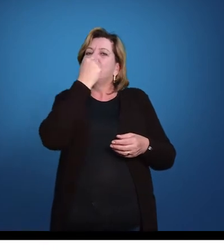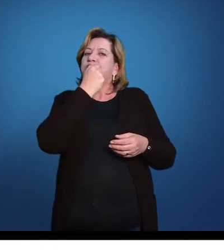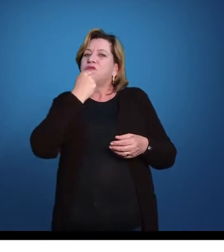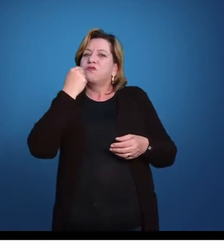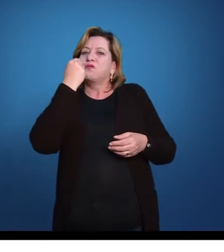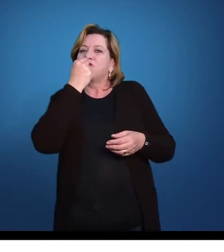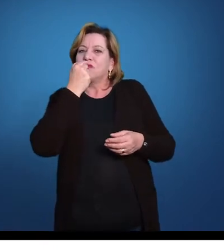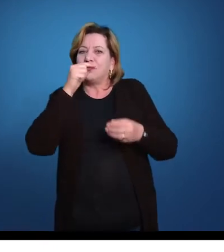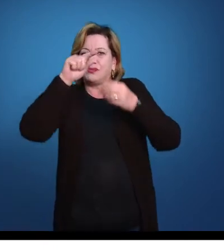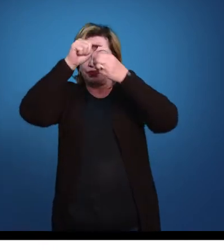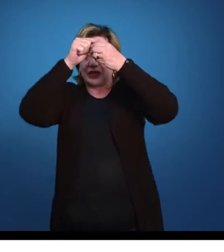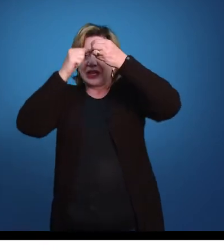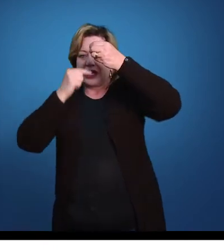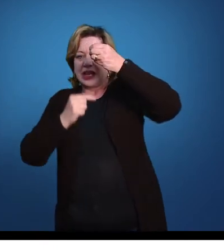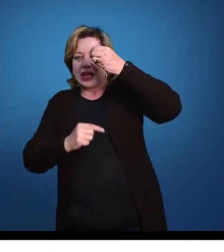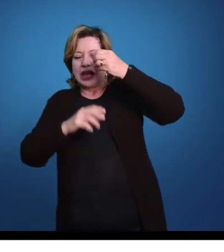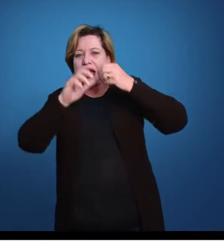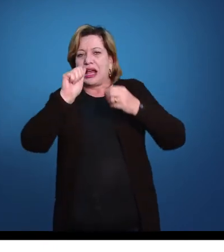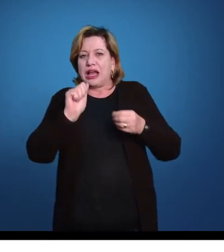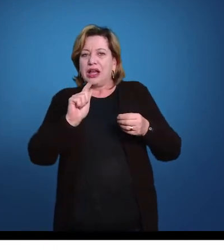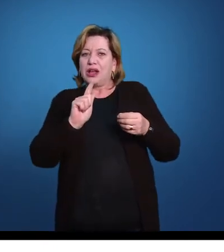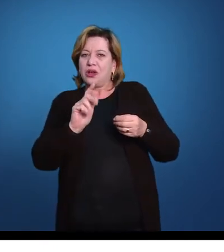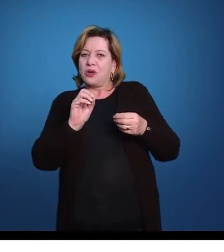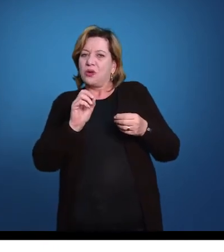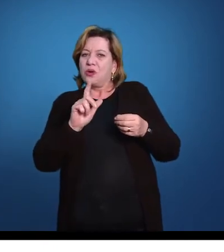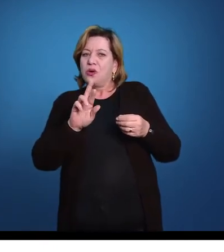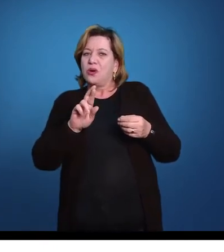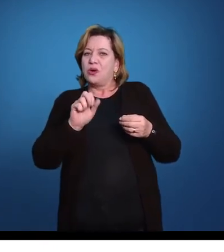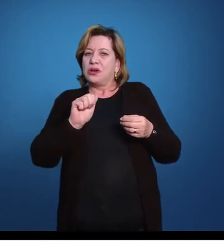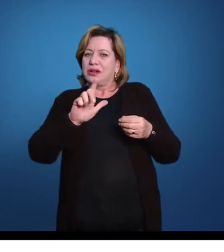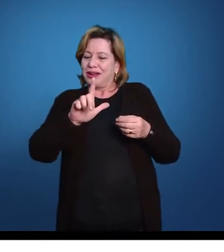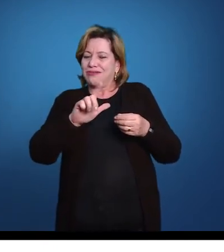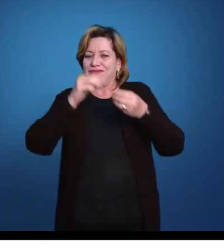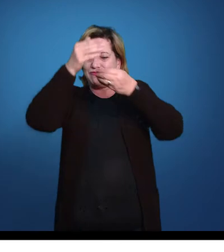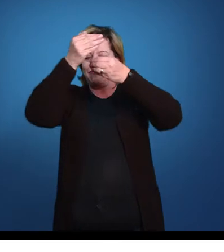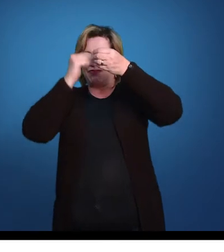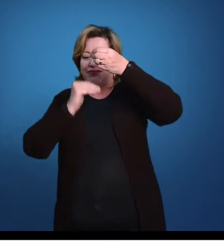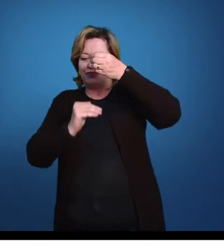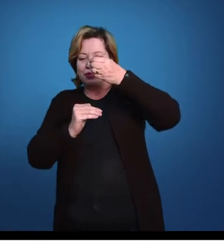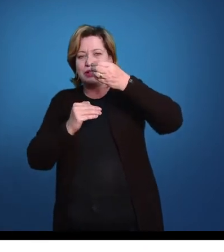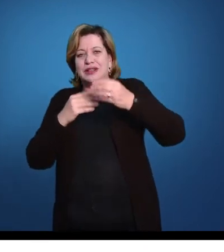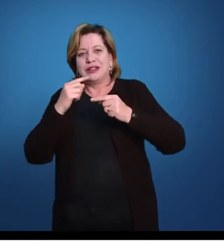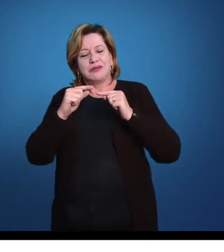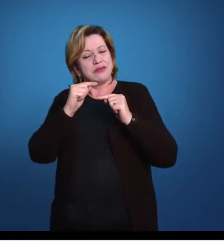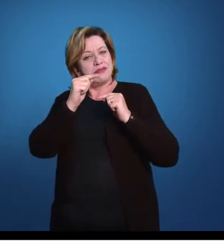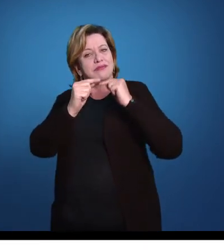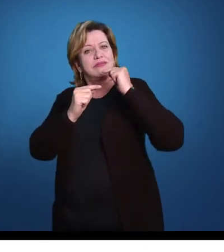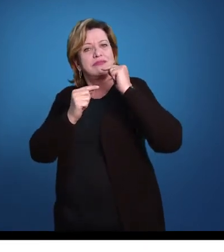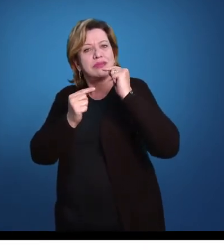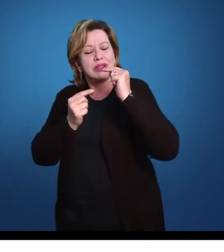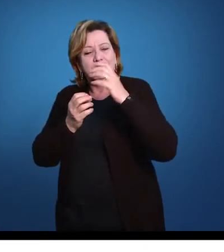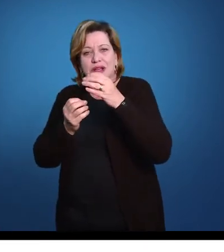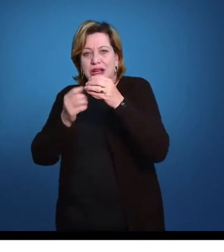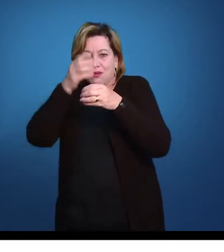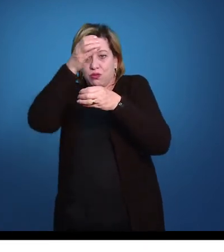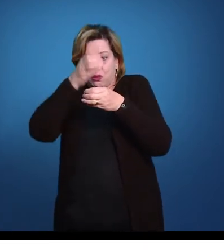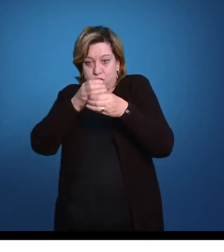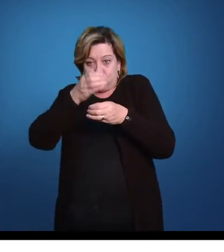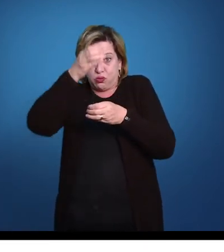boral ao contrário da boca, o lado oposto à boca. Um próximo passo evolutivo seria esse animal sair do tubo e se tornar